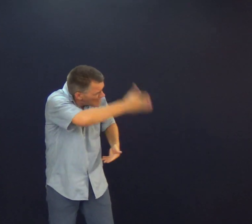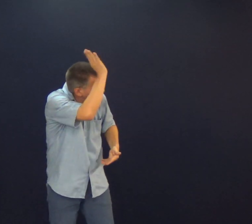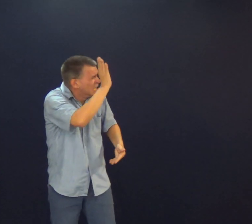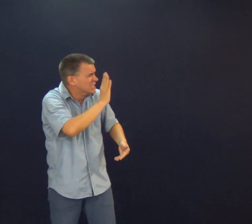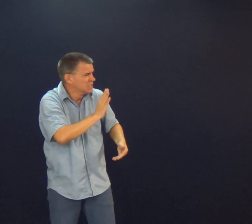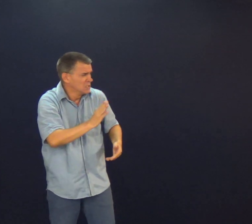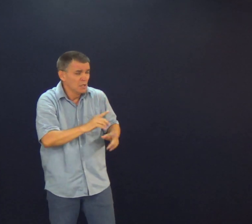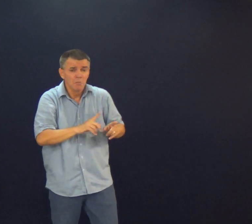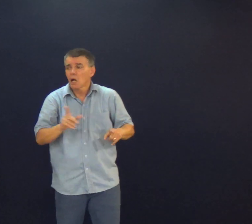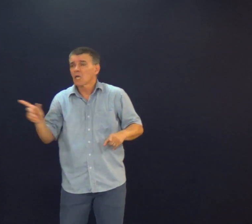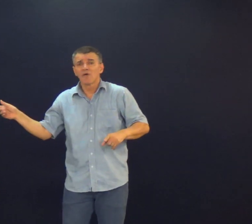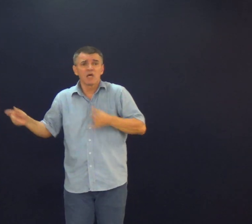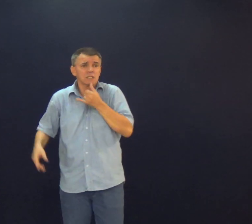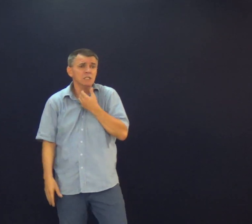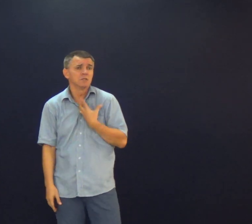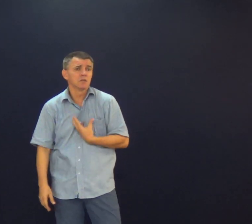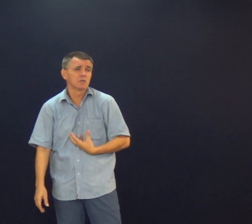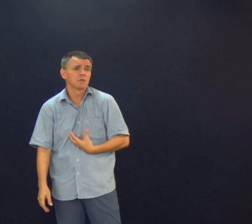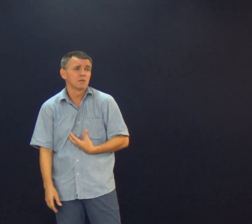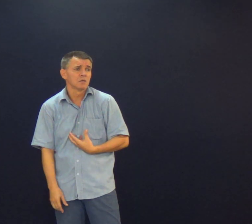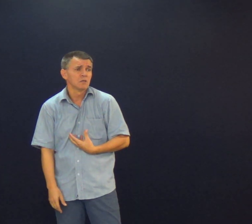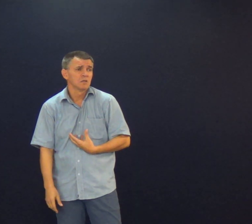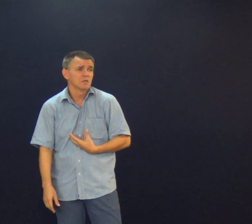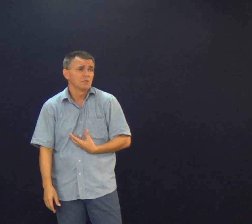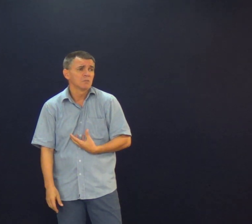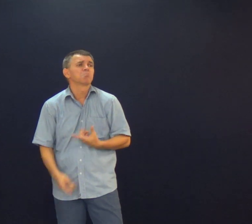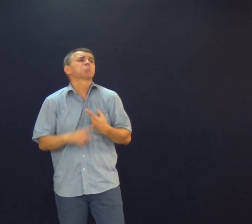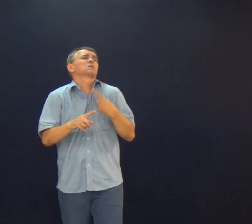Mas você está Falando isso pra mim? Como assim?